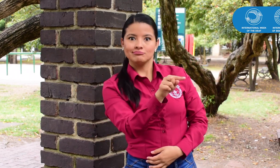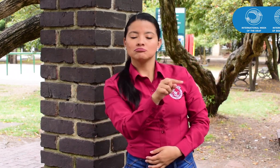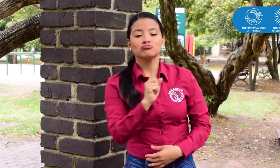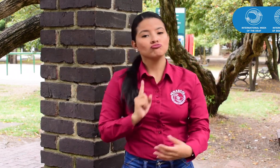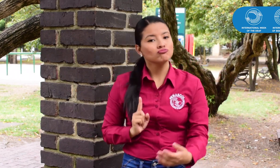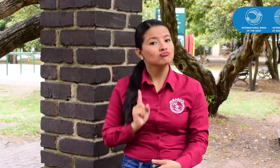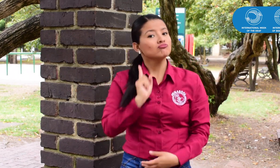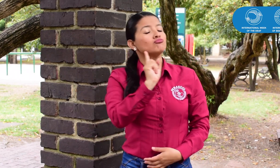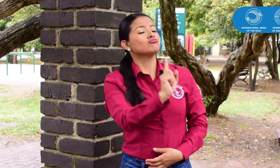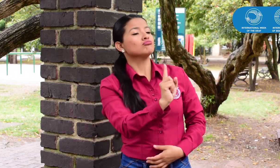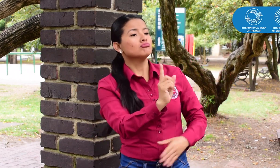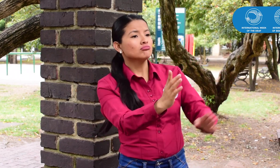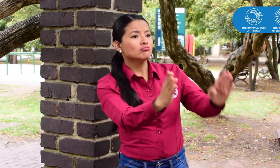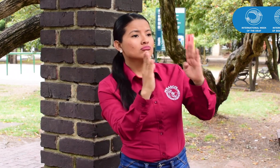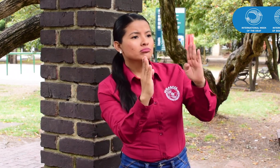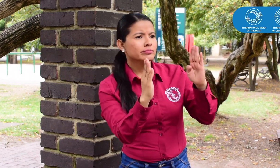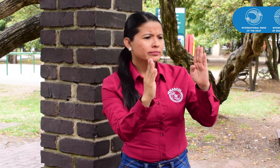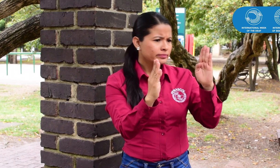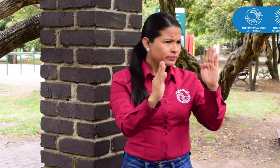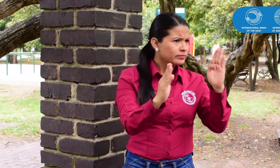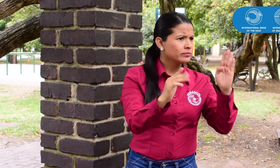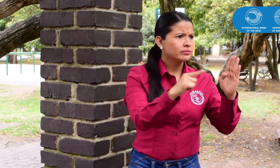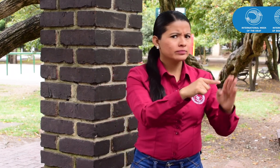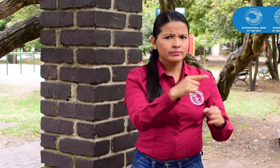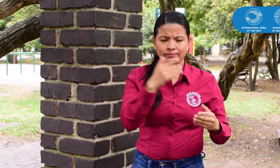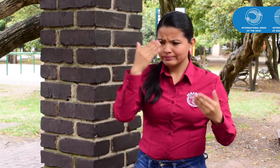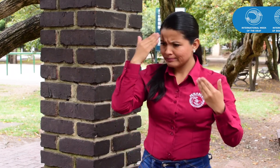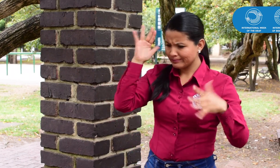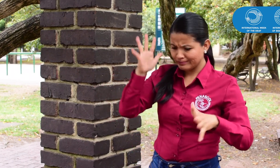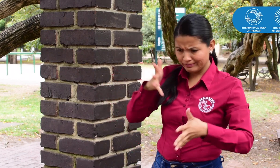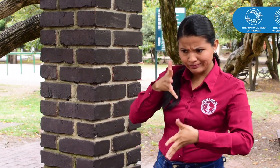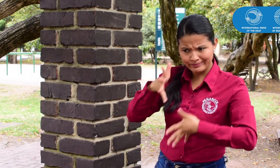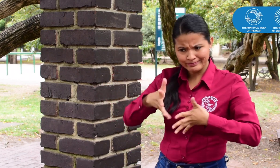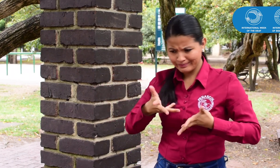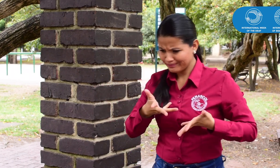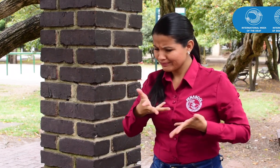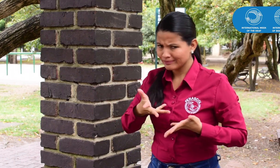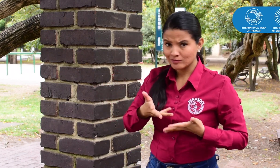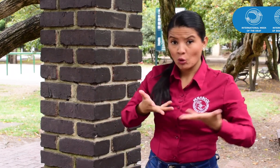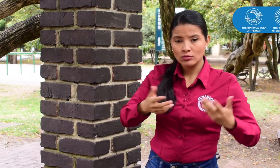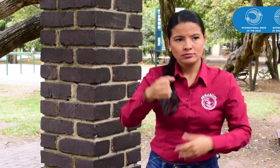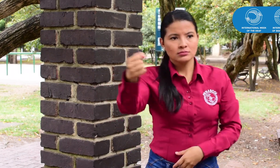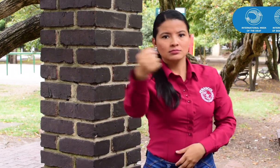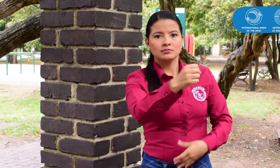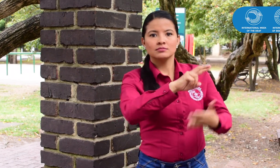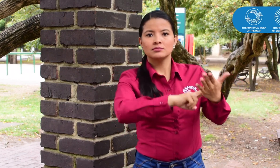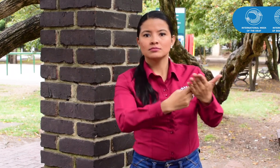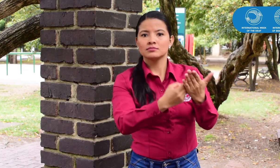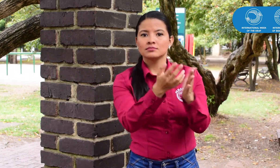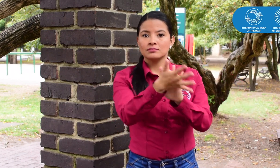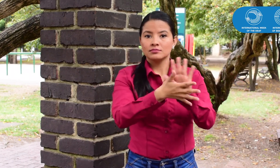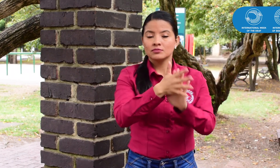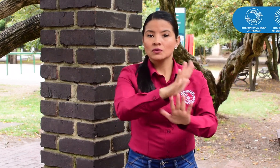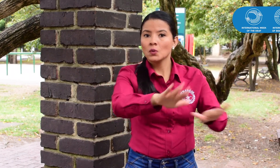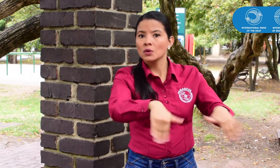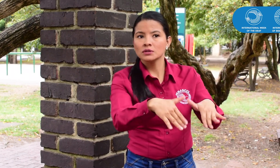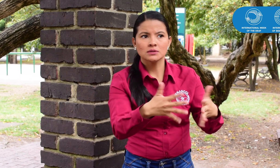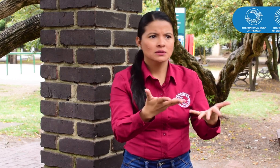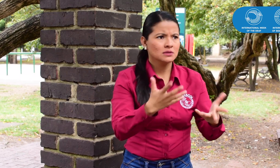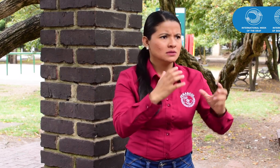entidades no saben lengua de señas ni cuentan con un intérprete, y a pesar de que se necesite la información, hay una barrera